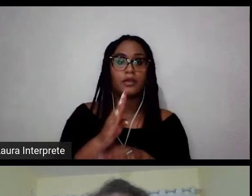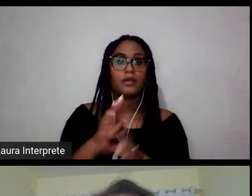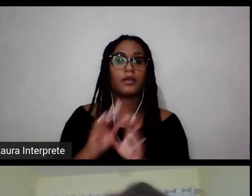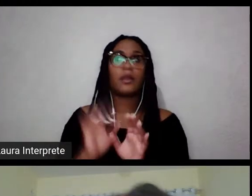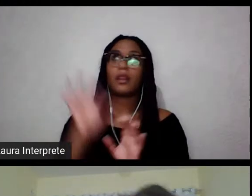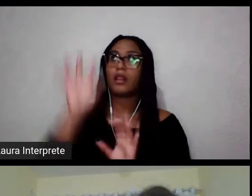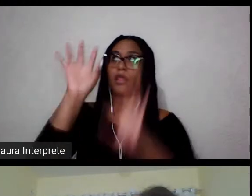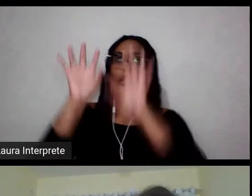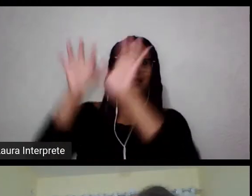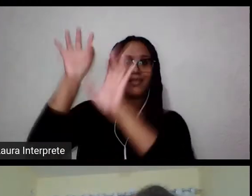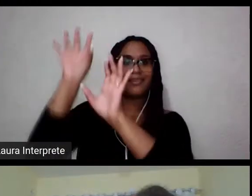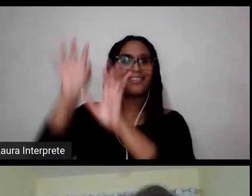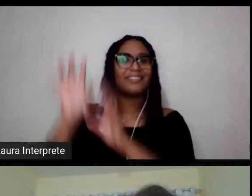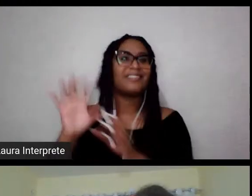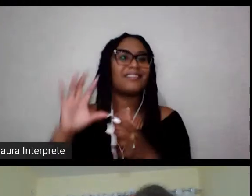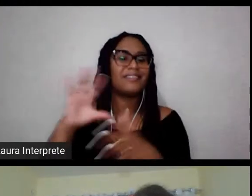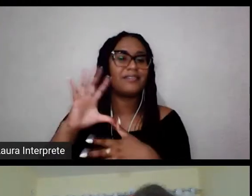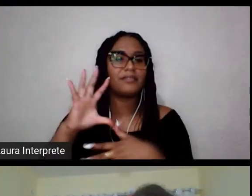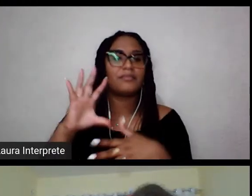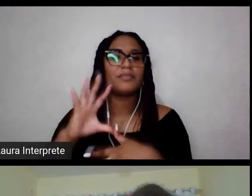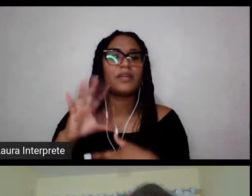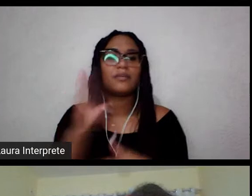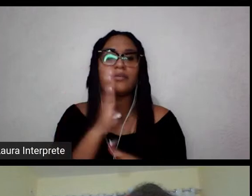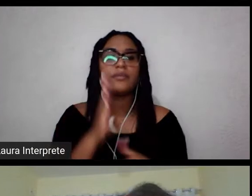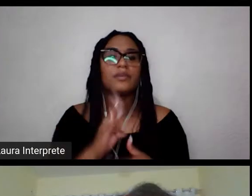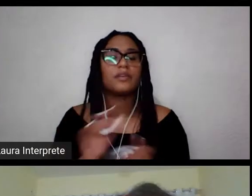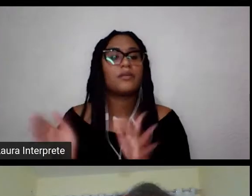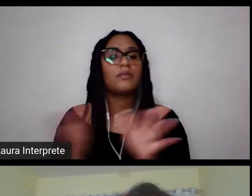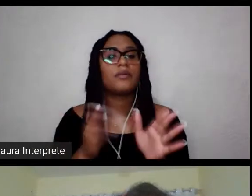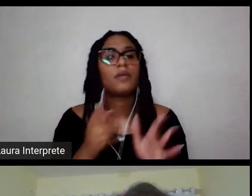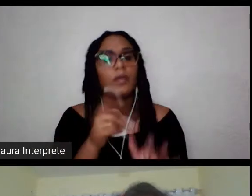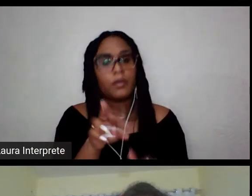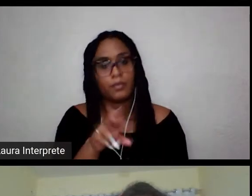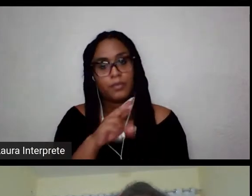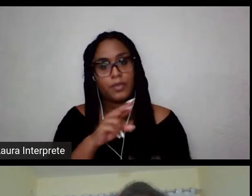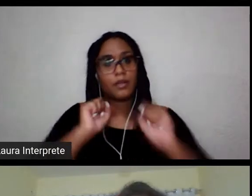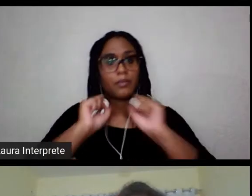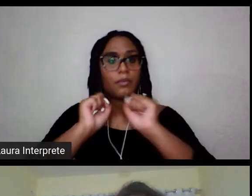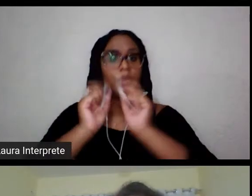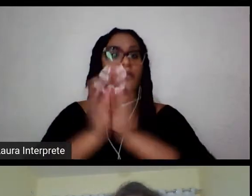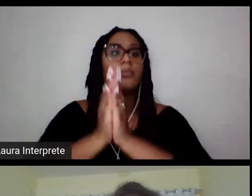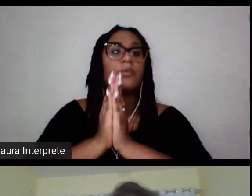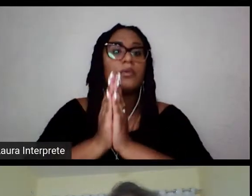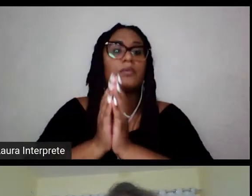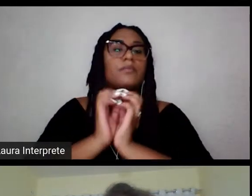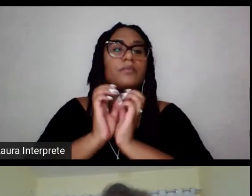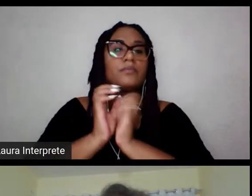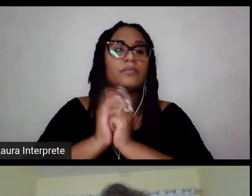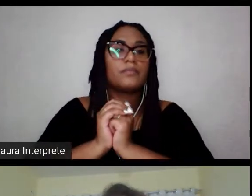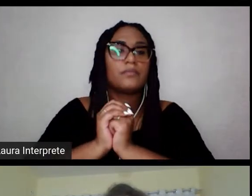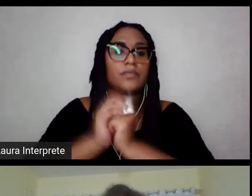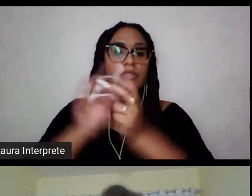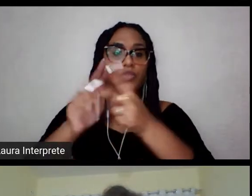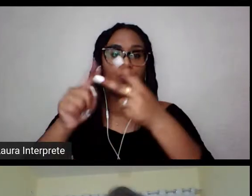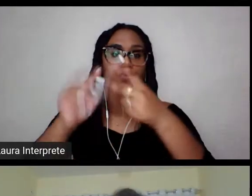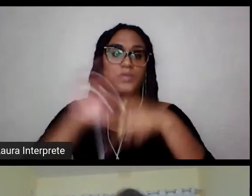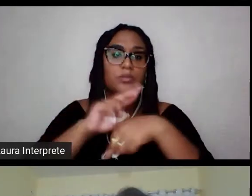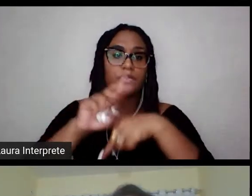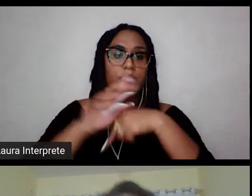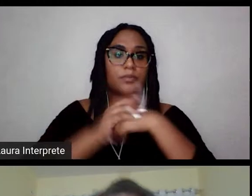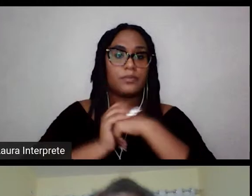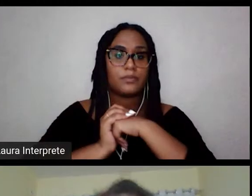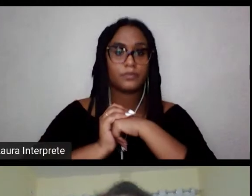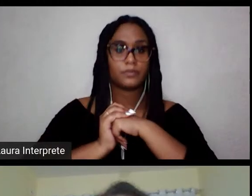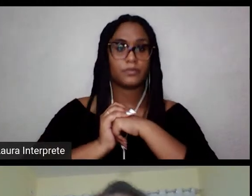junto com essa pergunta que a Kátia passou a bola para ti, se tu puderes também pensar essa. Bom,